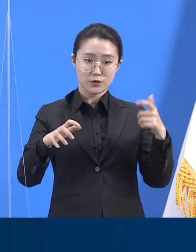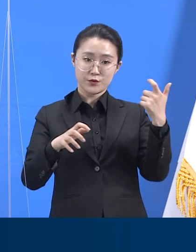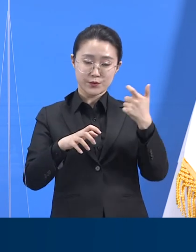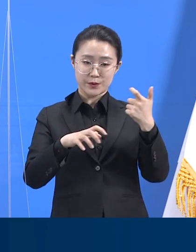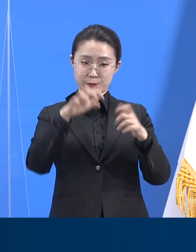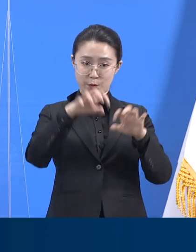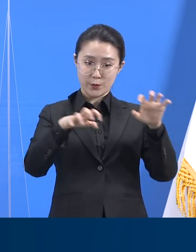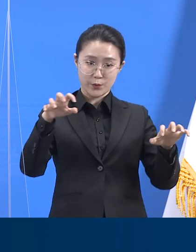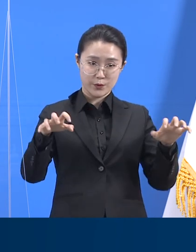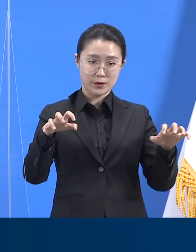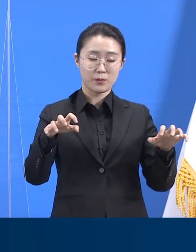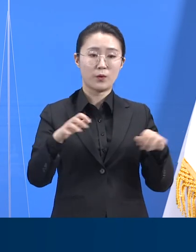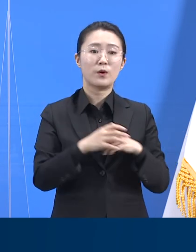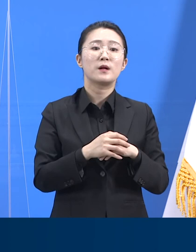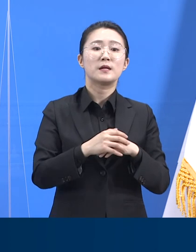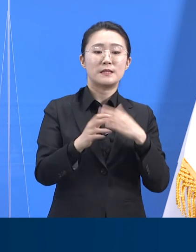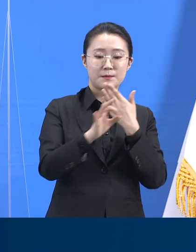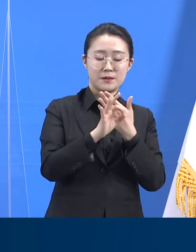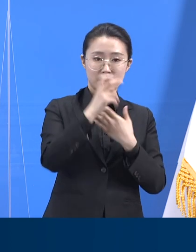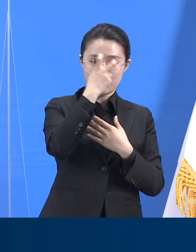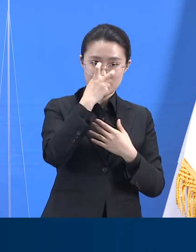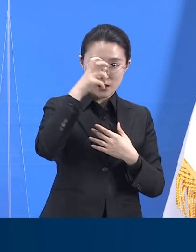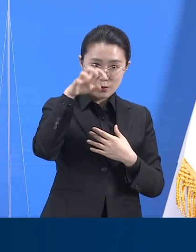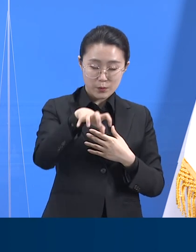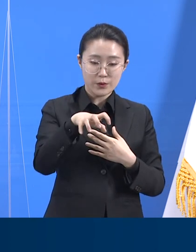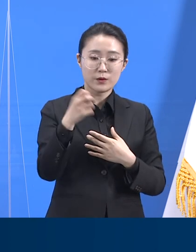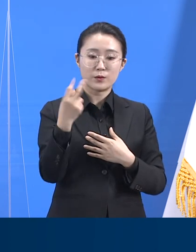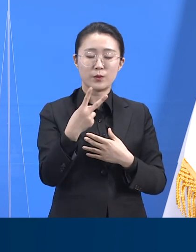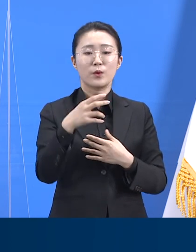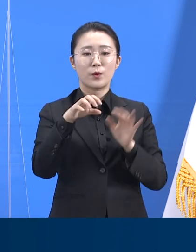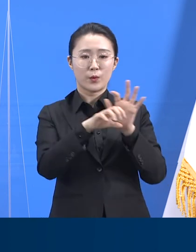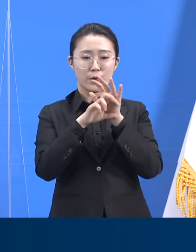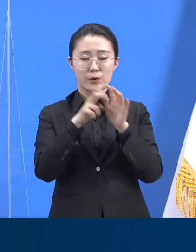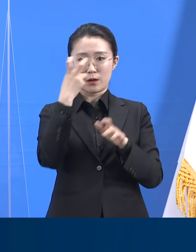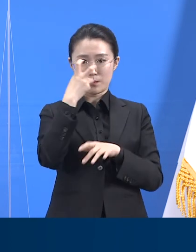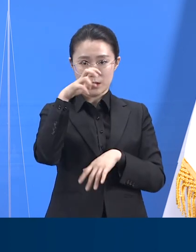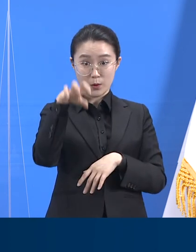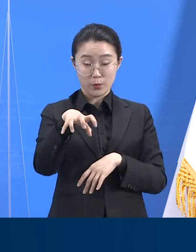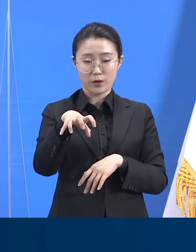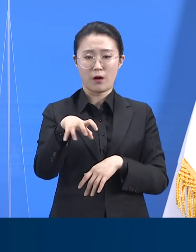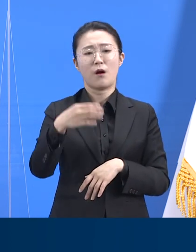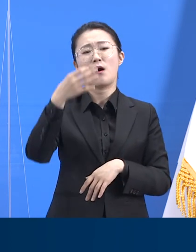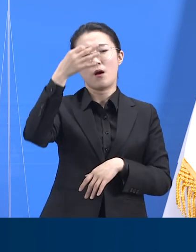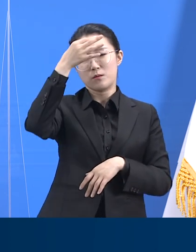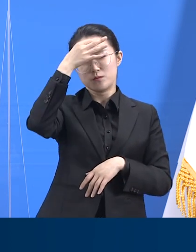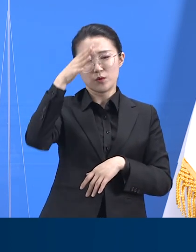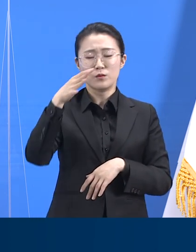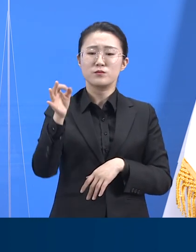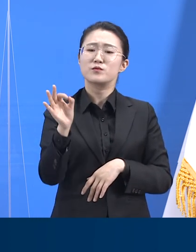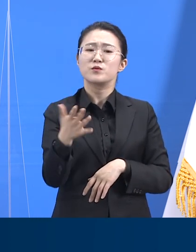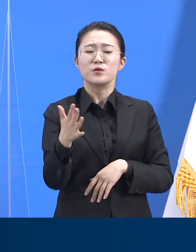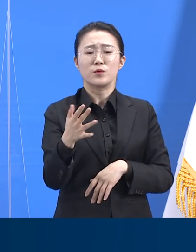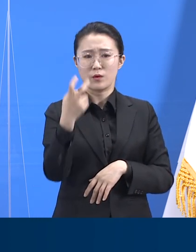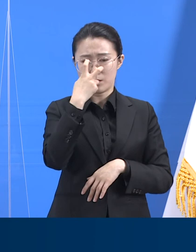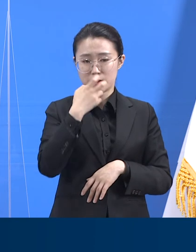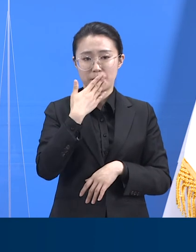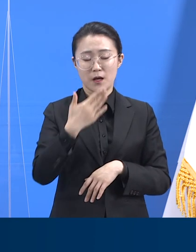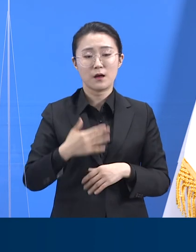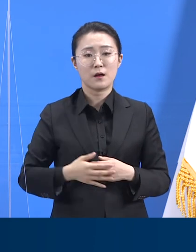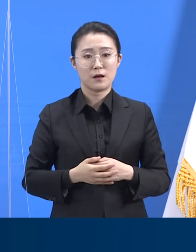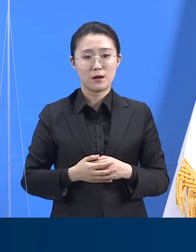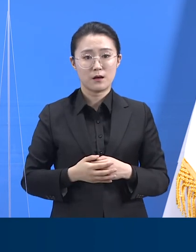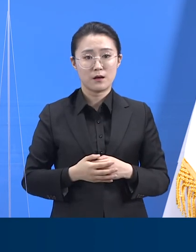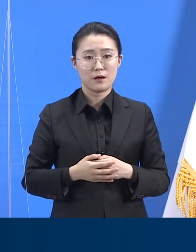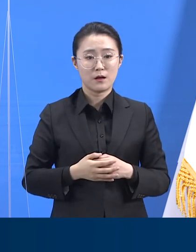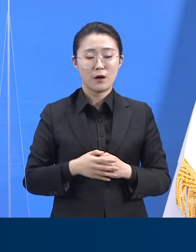보건소 선별진료소를 방문하시면 진단검사는 무료입니다. 이 장소가 어디인지 모르시겠으면 경기도청